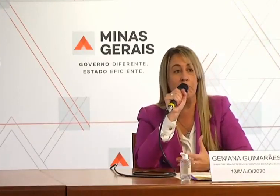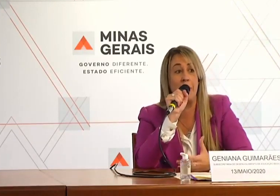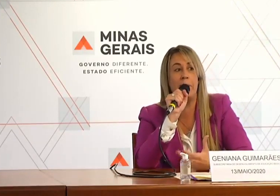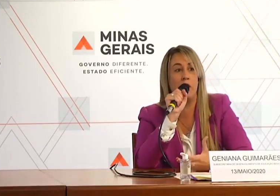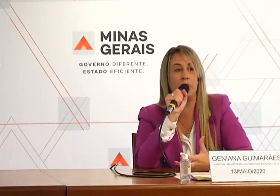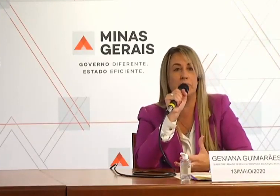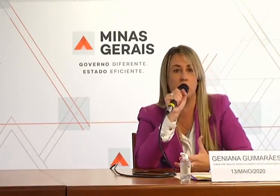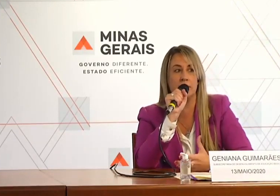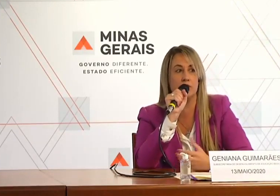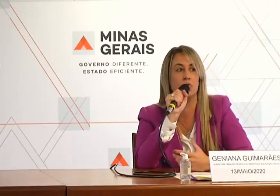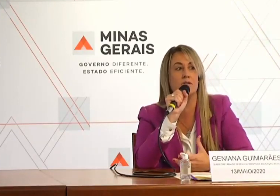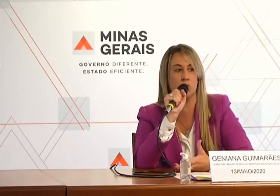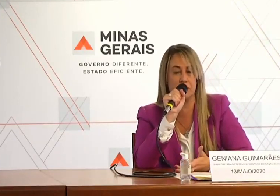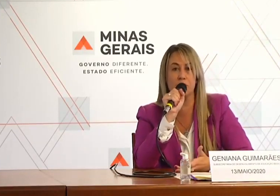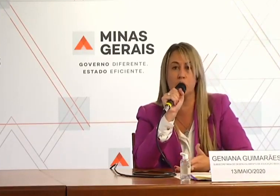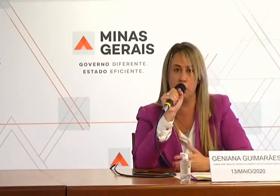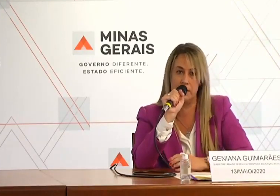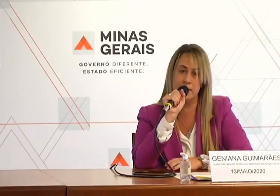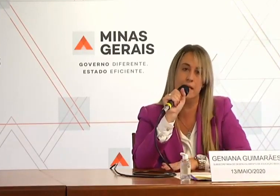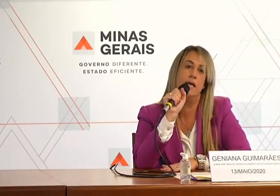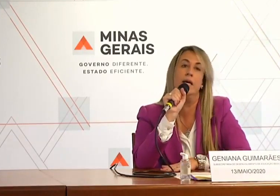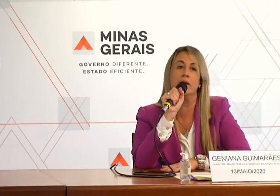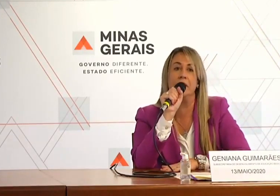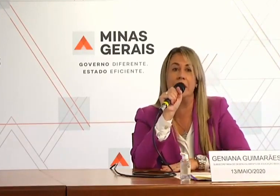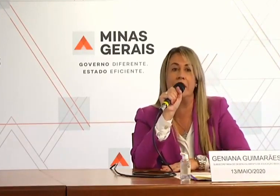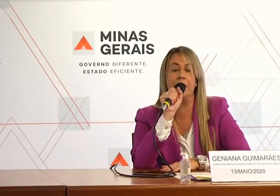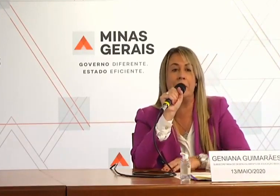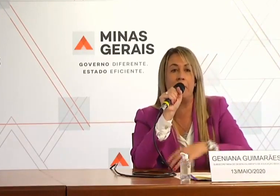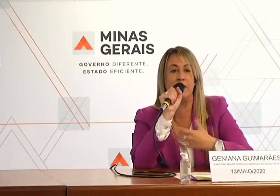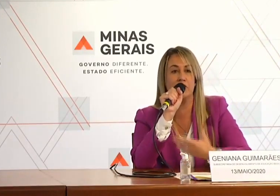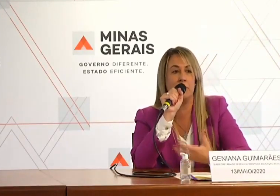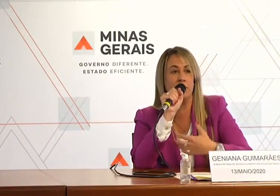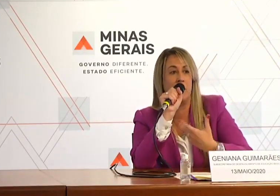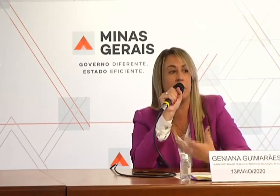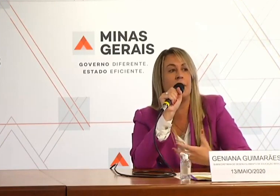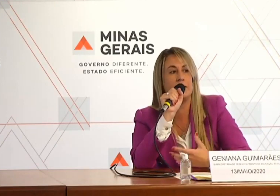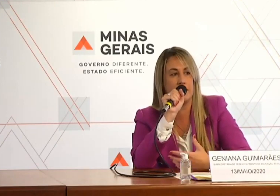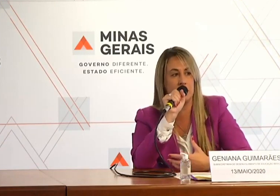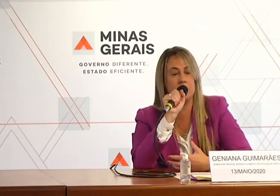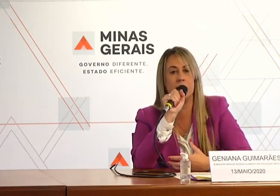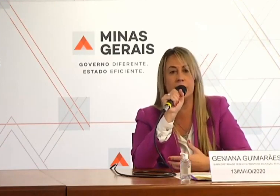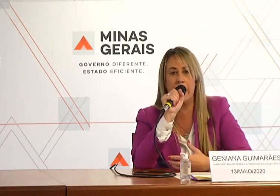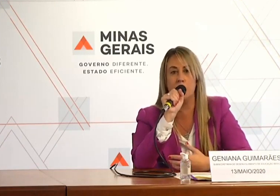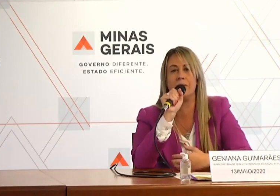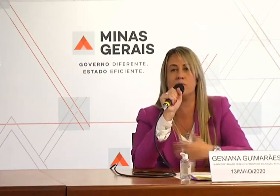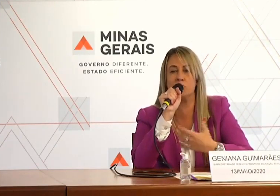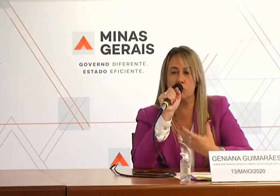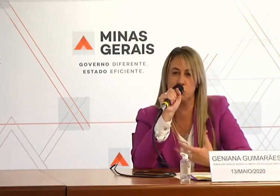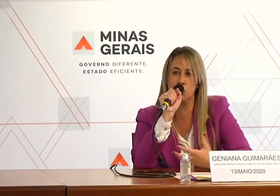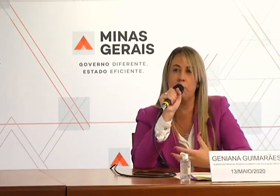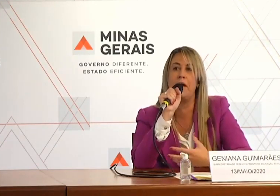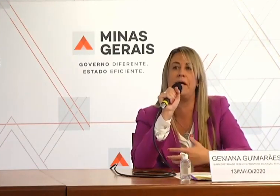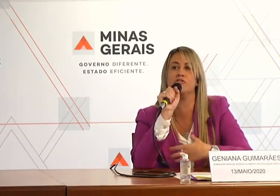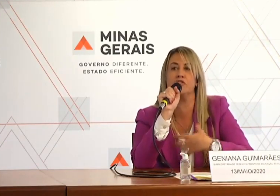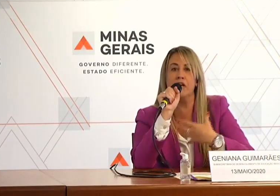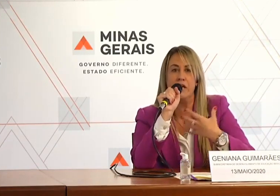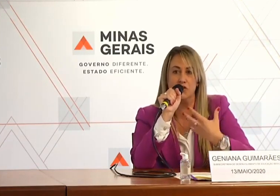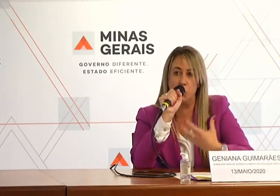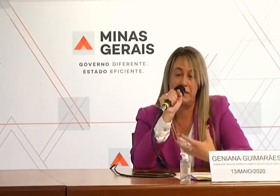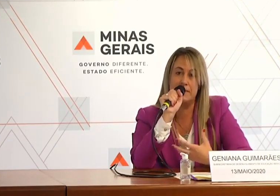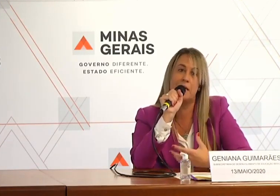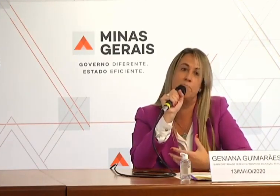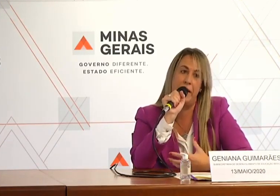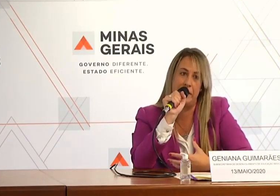papel muito importante com as suas turmas. A partir da apropriação desse material, do estudo do PET,